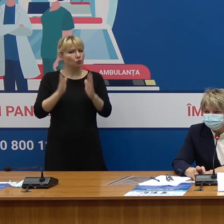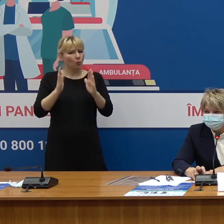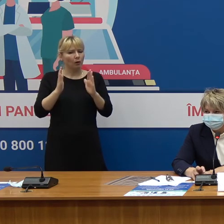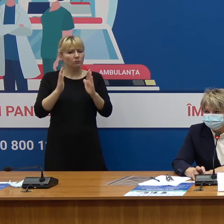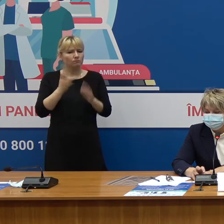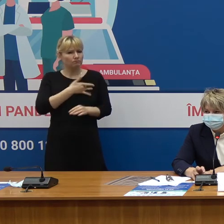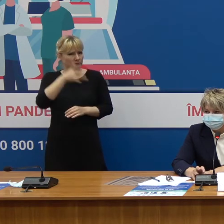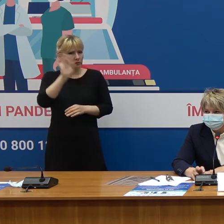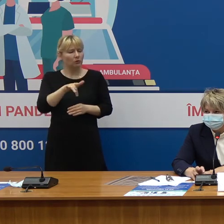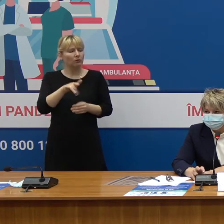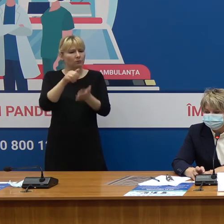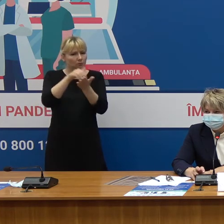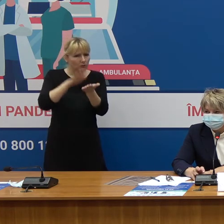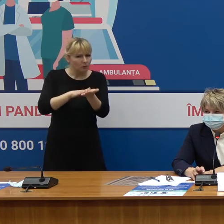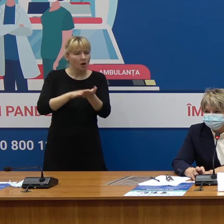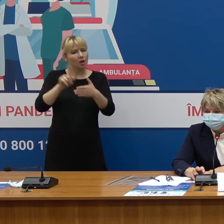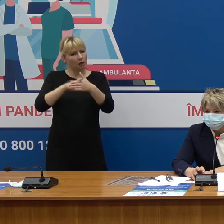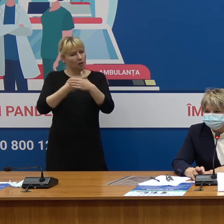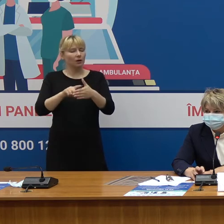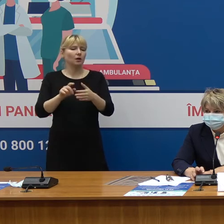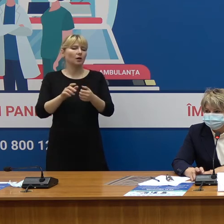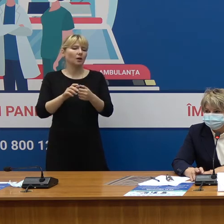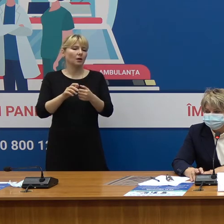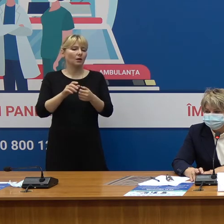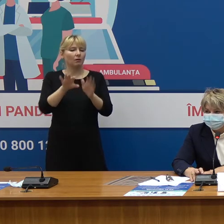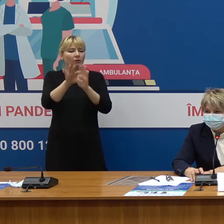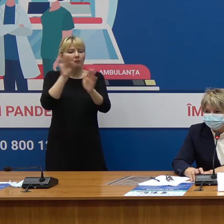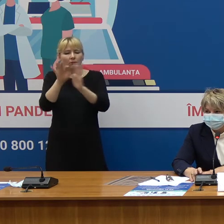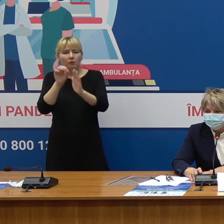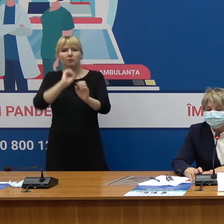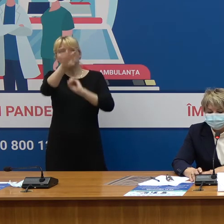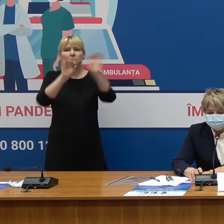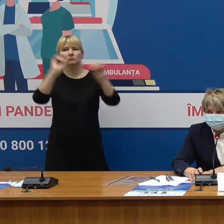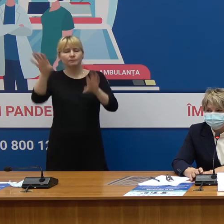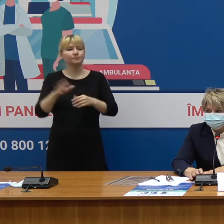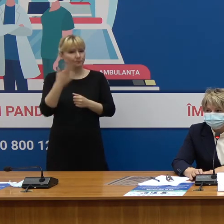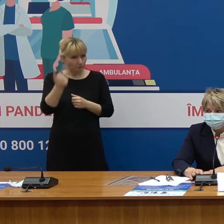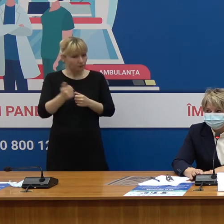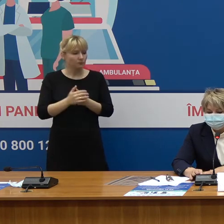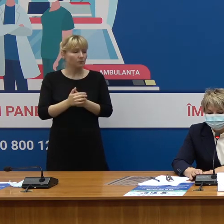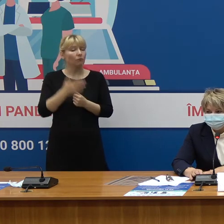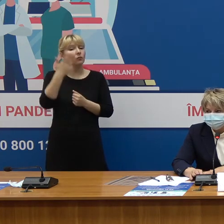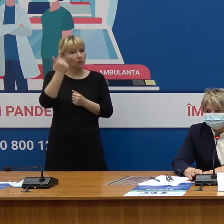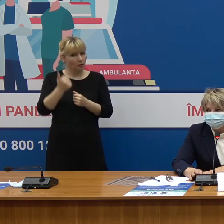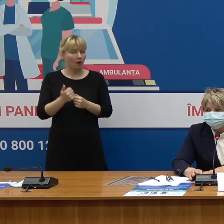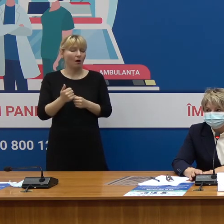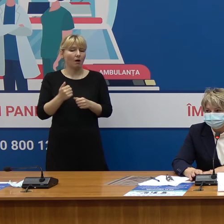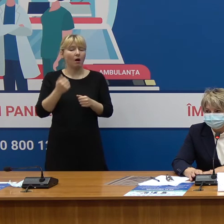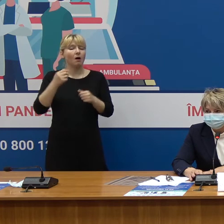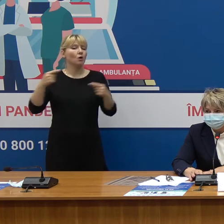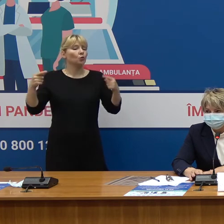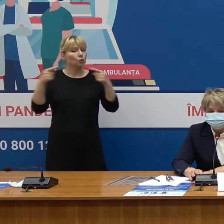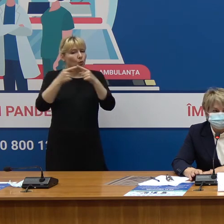de o programare prealabilă și dozele necesare supra se librează în această instituție, da? Exact, totul depinde de momentul planificării